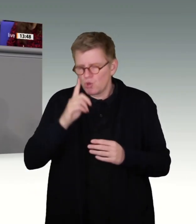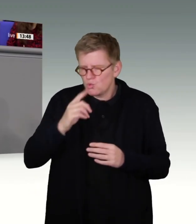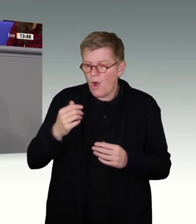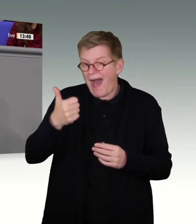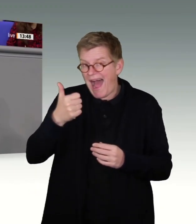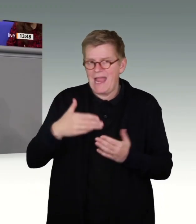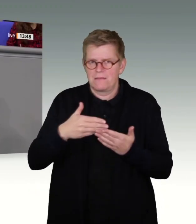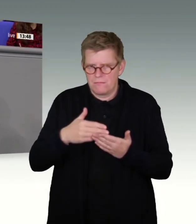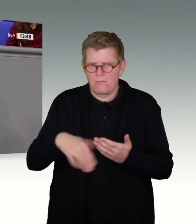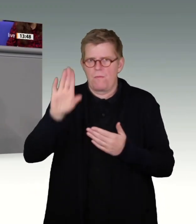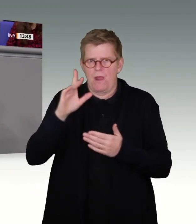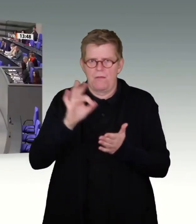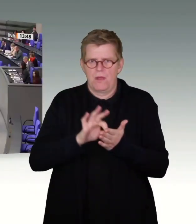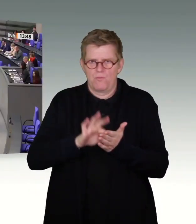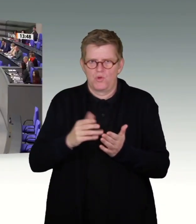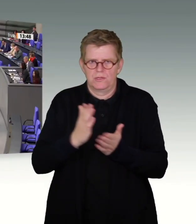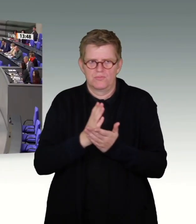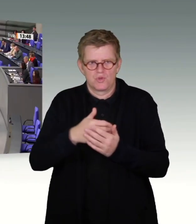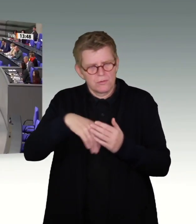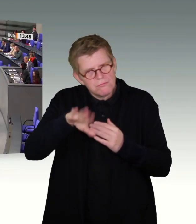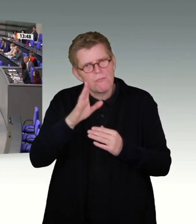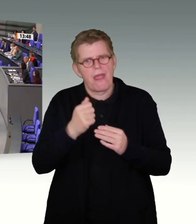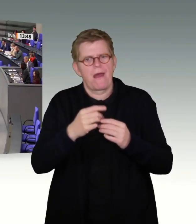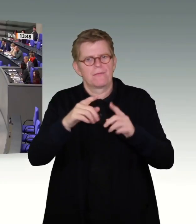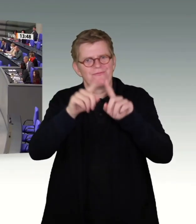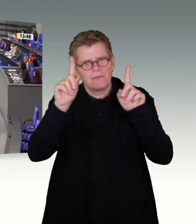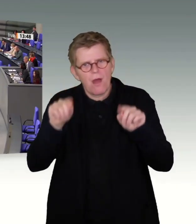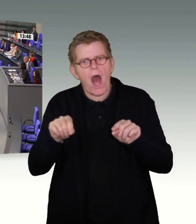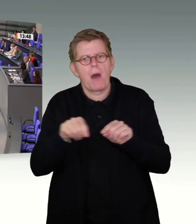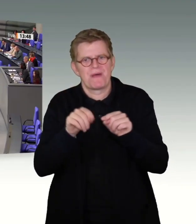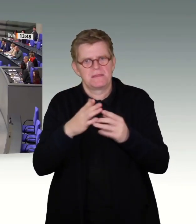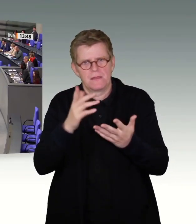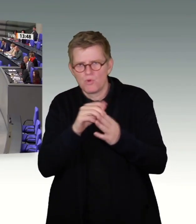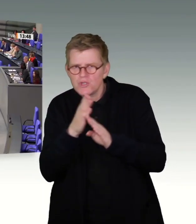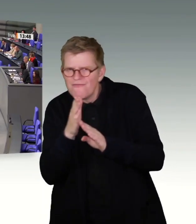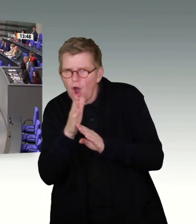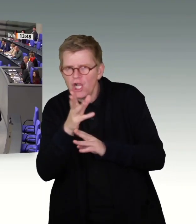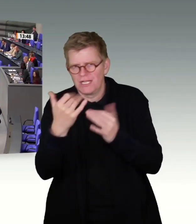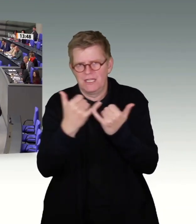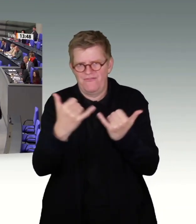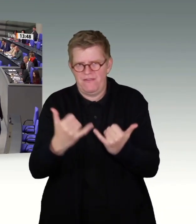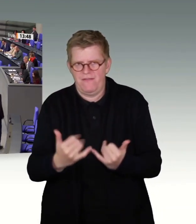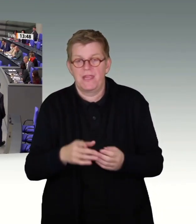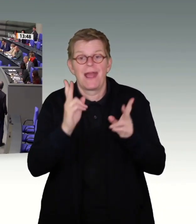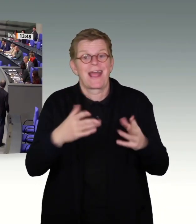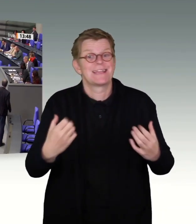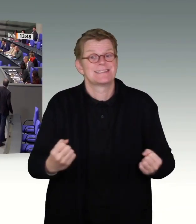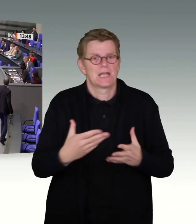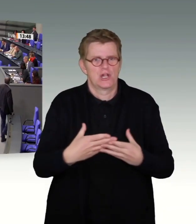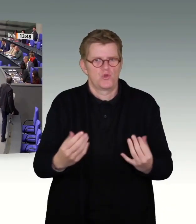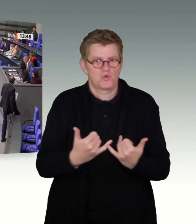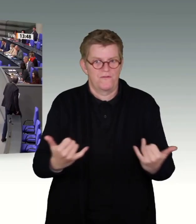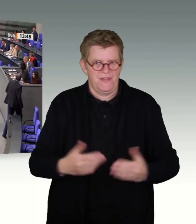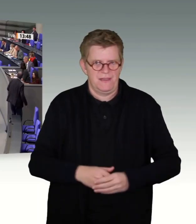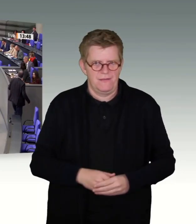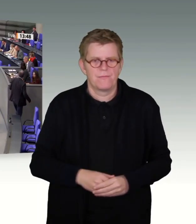uns deutliche Leitplanken vor, wie wir denn tatsächlich zu einer rechtssicheren Lösung kommen werden. Und darum auch die klare Ansage, die deutliche Erklärung.